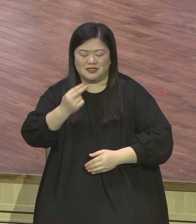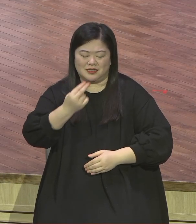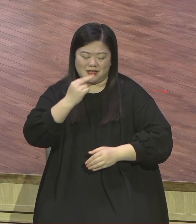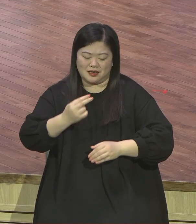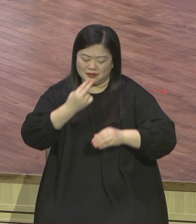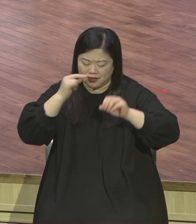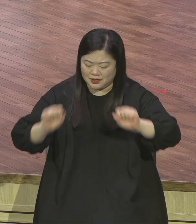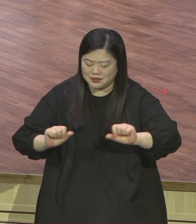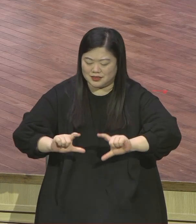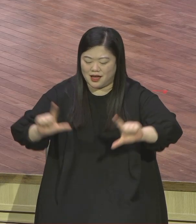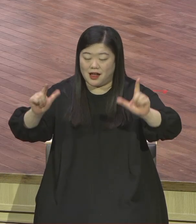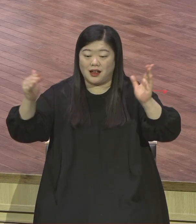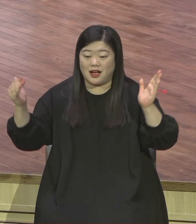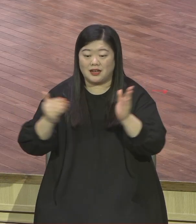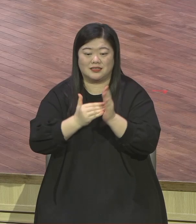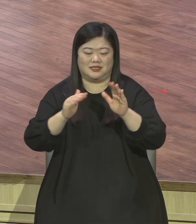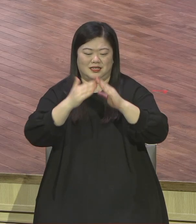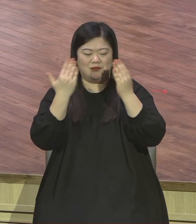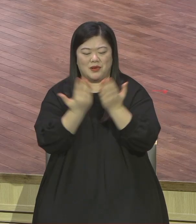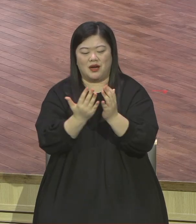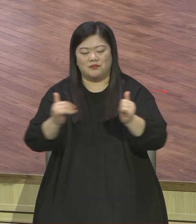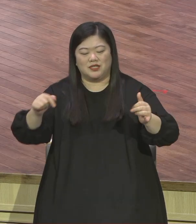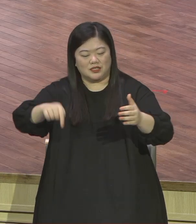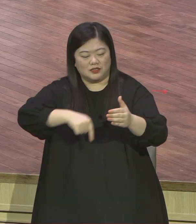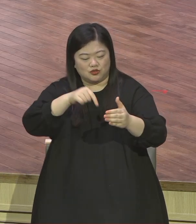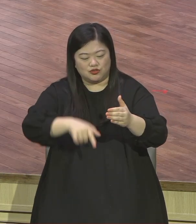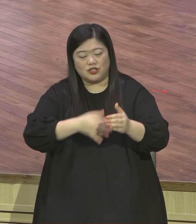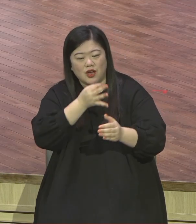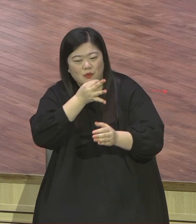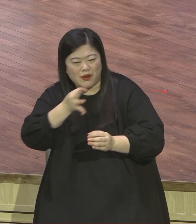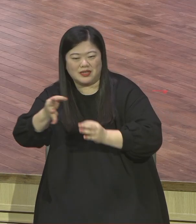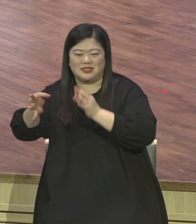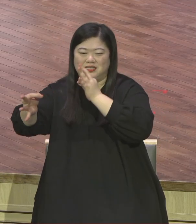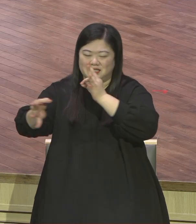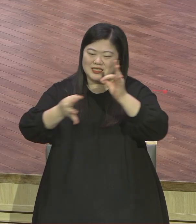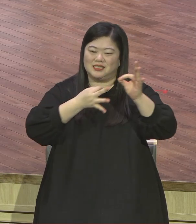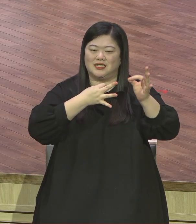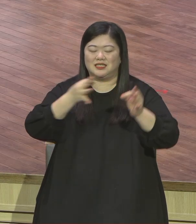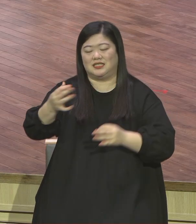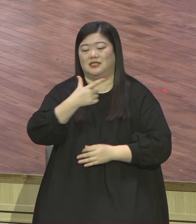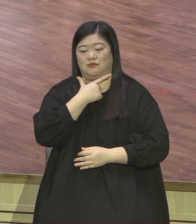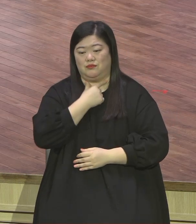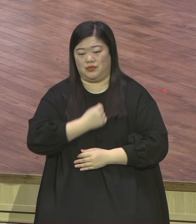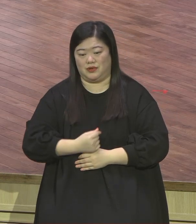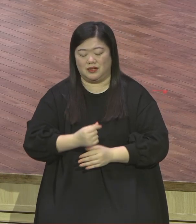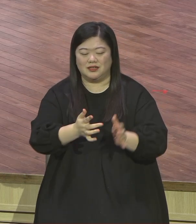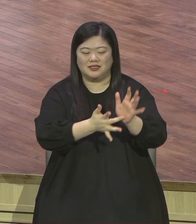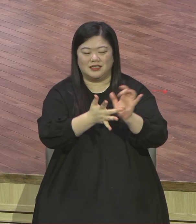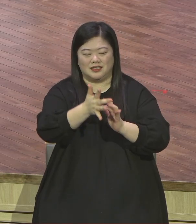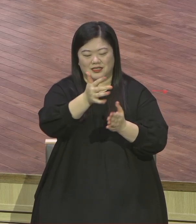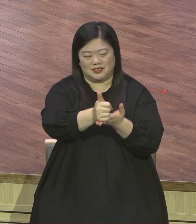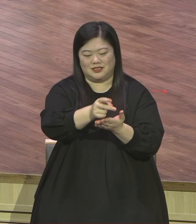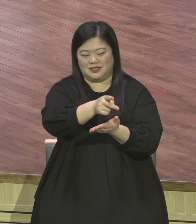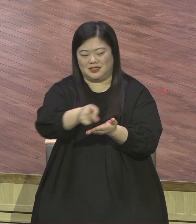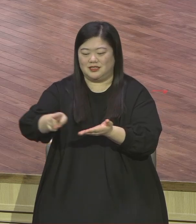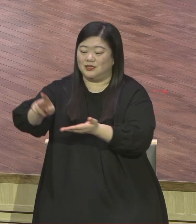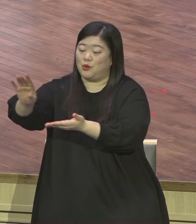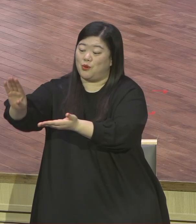날까지 만민 중에 외치리 예수는 그리스도